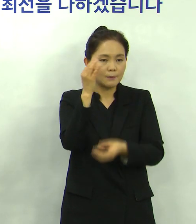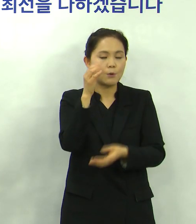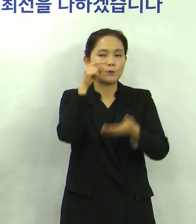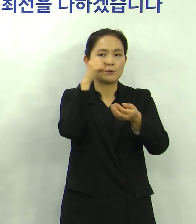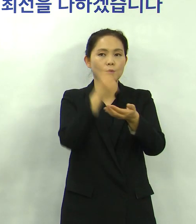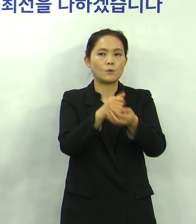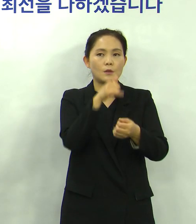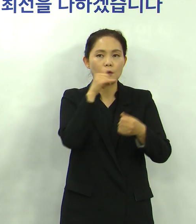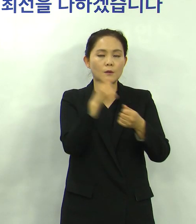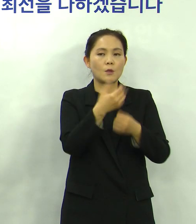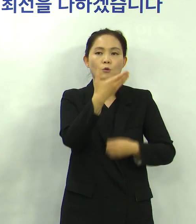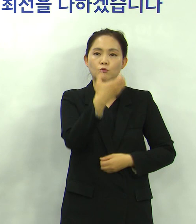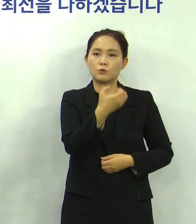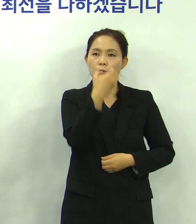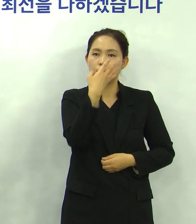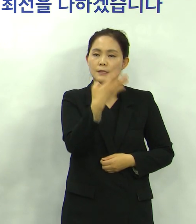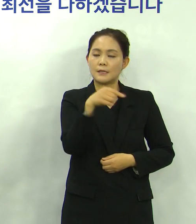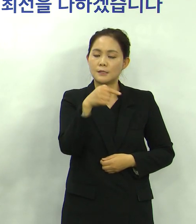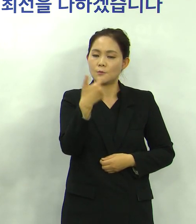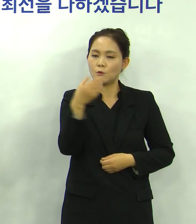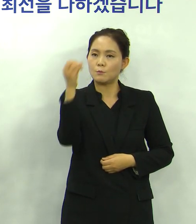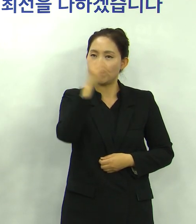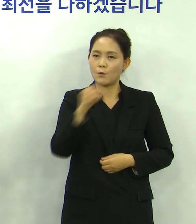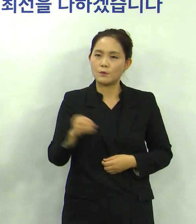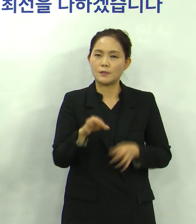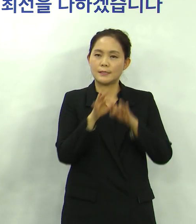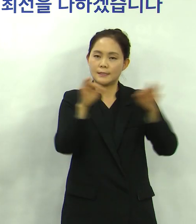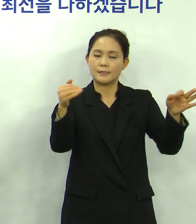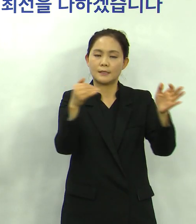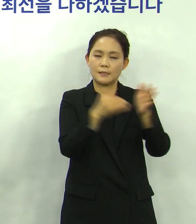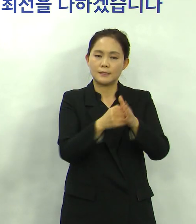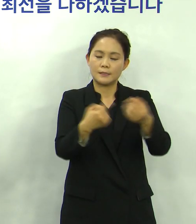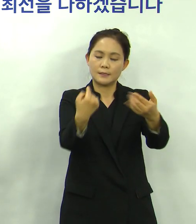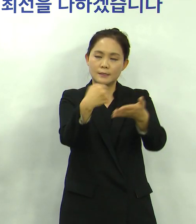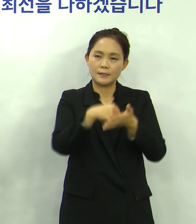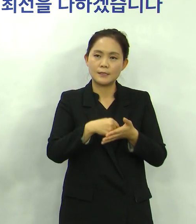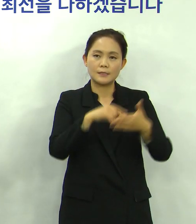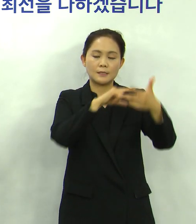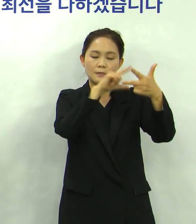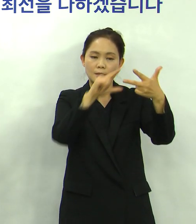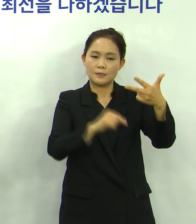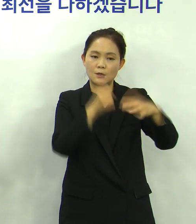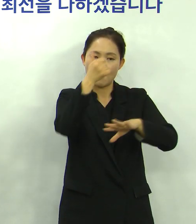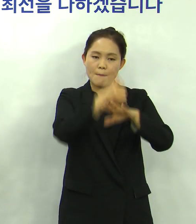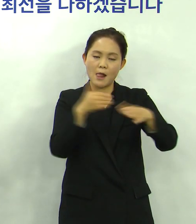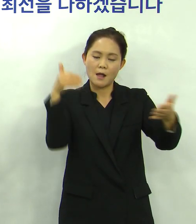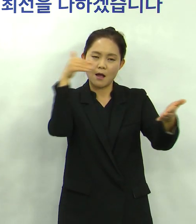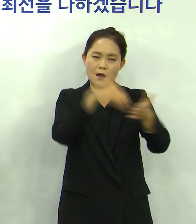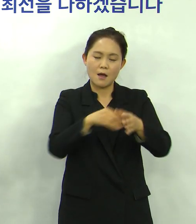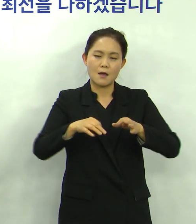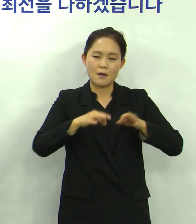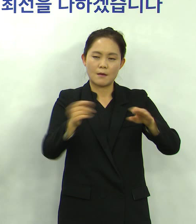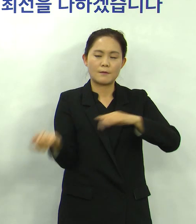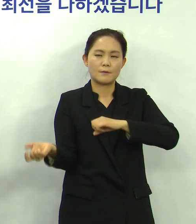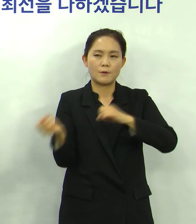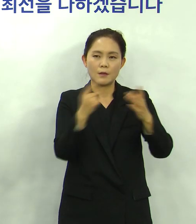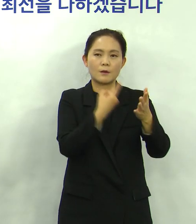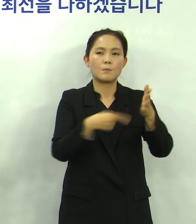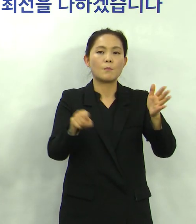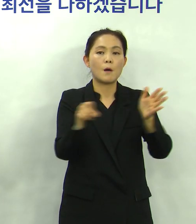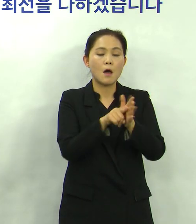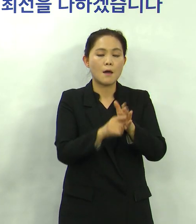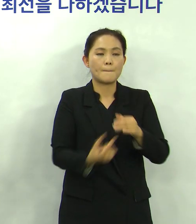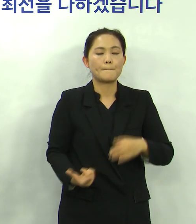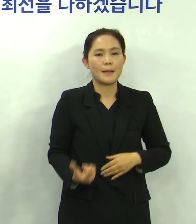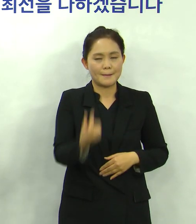.6%가 지급됐습니다 신청기한은 7월 말까지이지만 지역경제 활성화를 목적으로 시행한